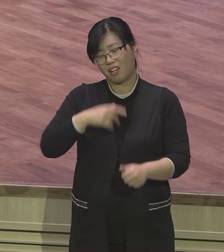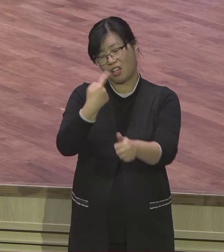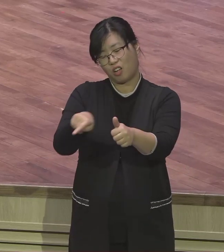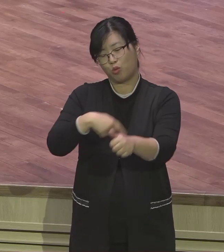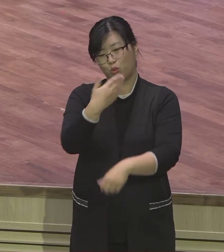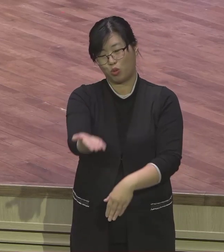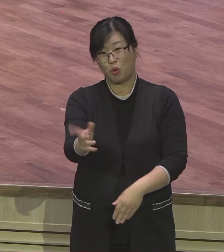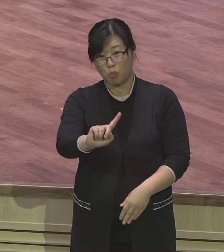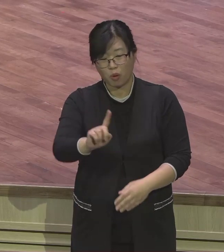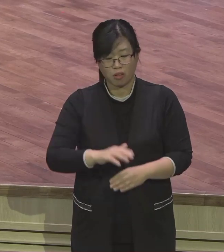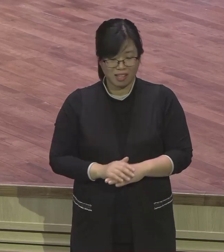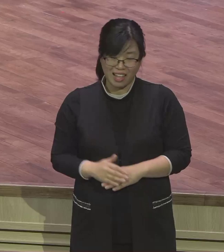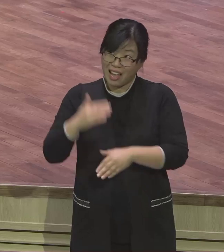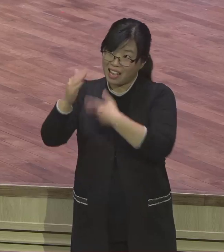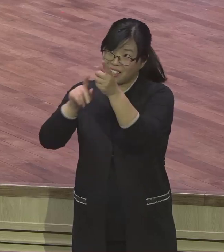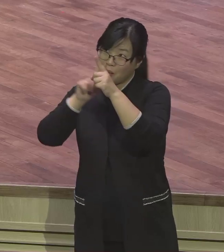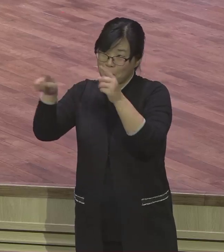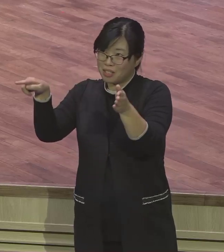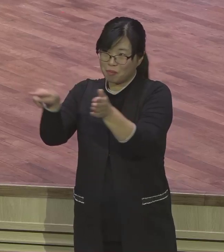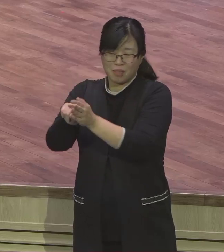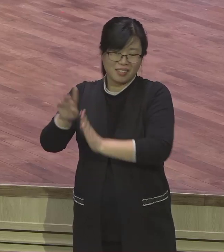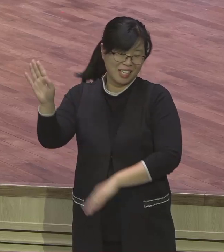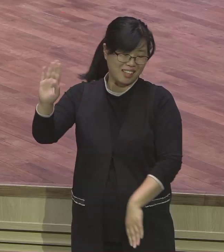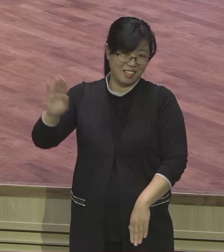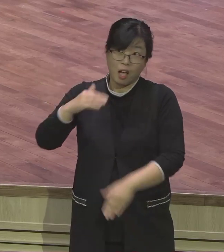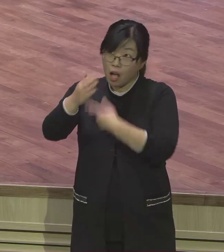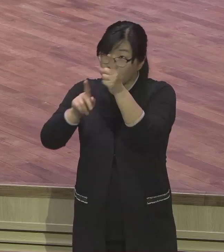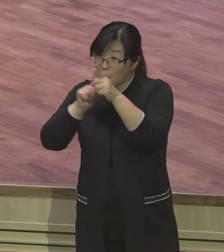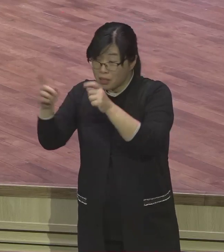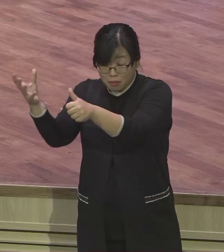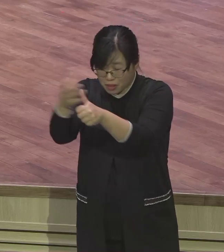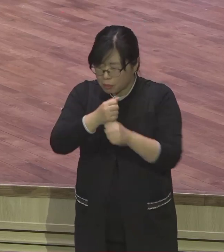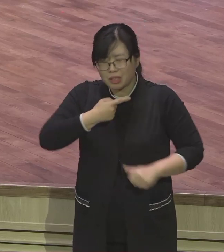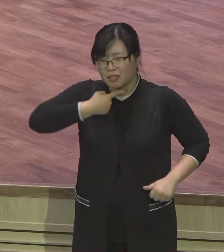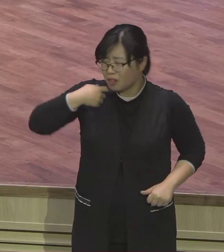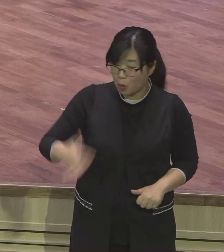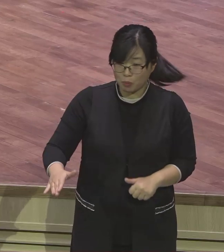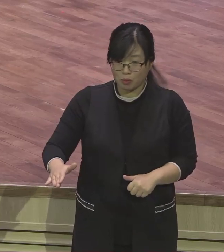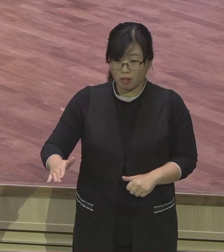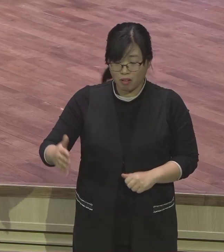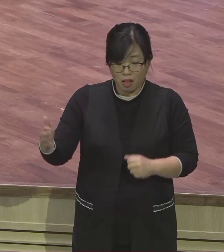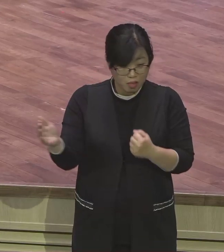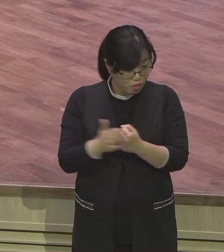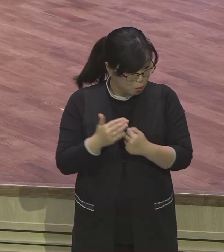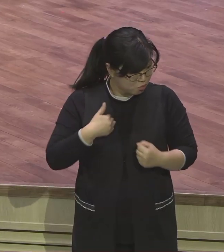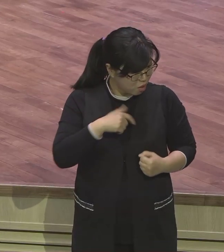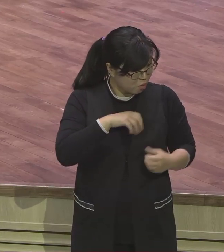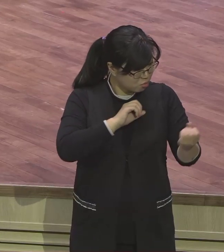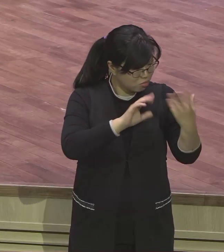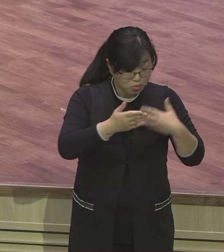그러니까 맨날 인본주의만 서는 거예요. 맨날 염려껍진 입에서 안 떠나는 거예요. 입에 나온 말은 하나도 은혜가 안 되는 거예요.